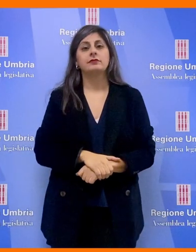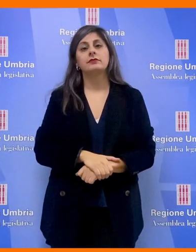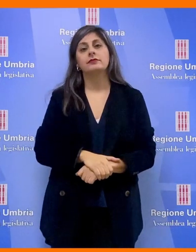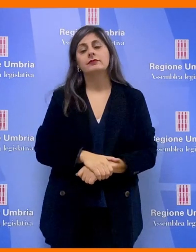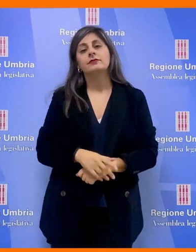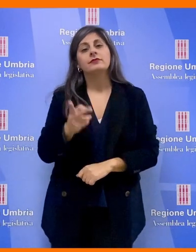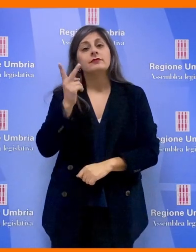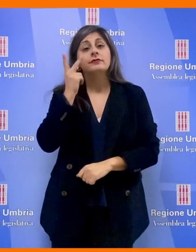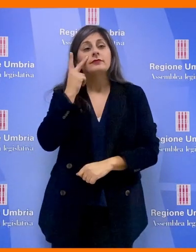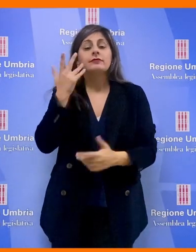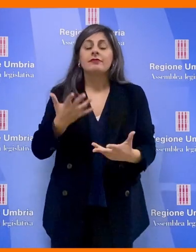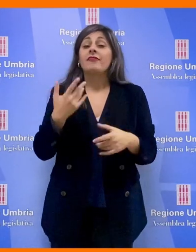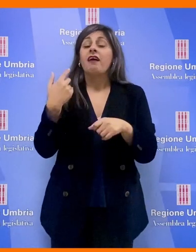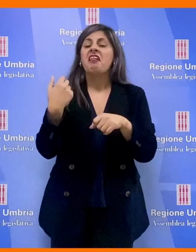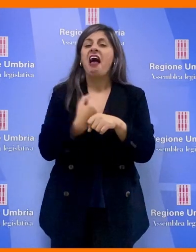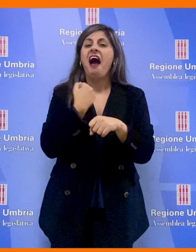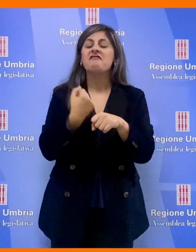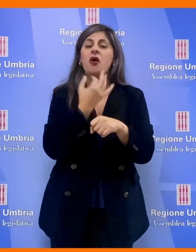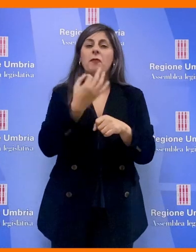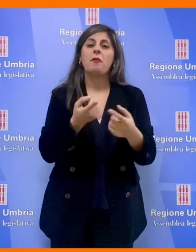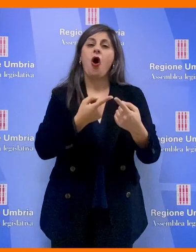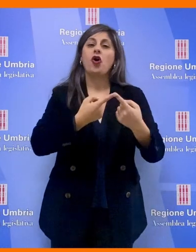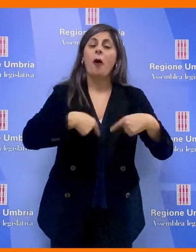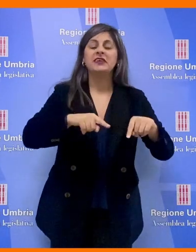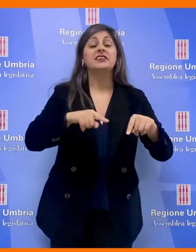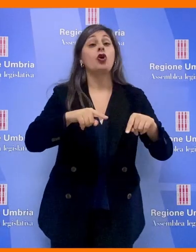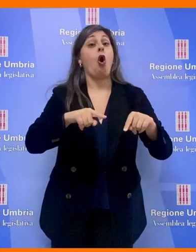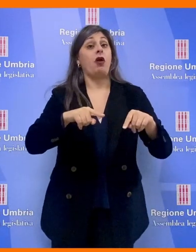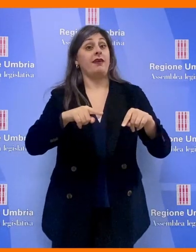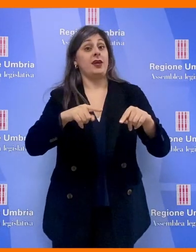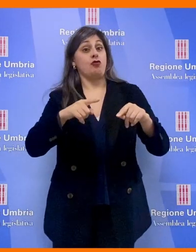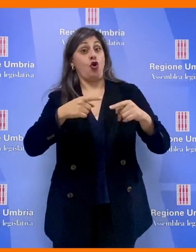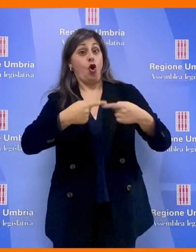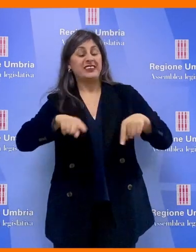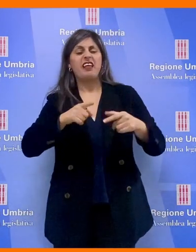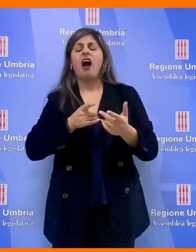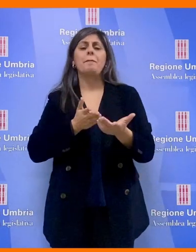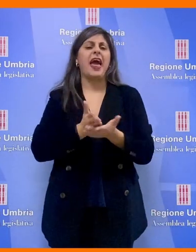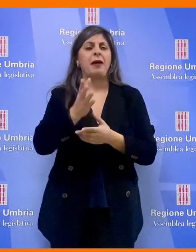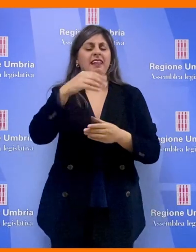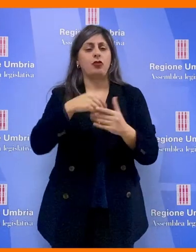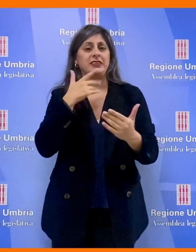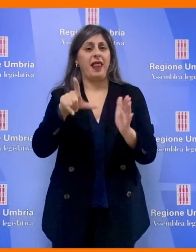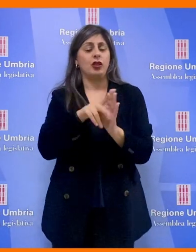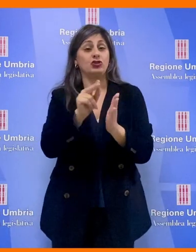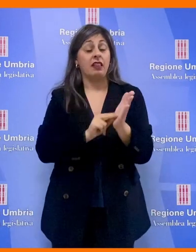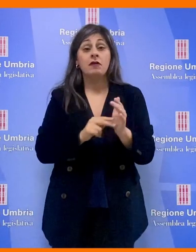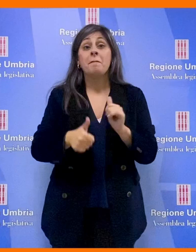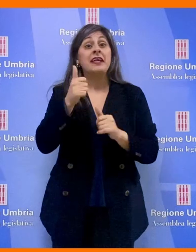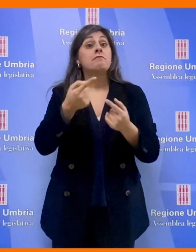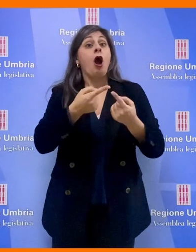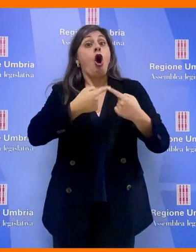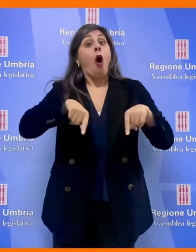Veniamo ora ai lavori effettuati nelle commissioni consigliari permanenti dell'Assemblea Legislativa. La prima